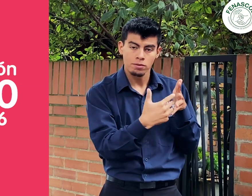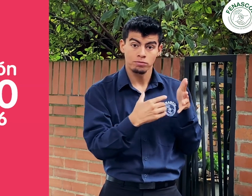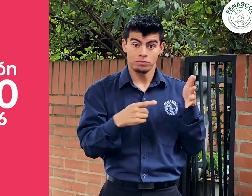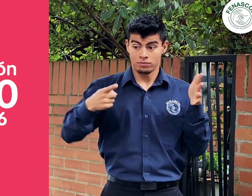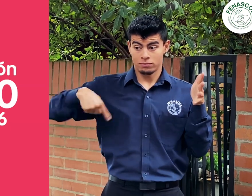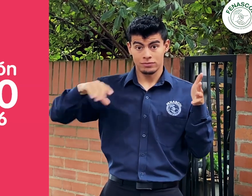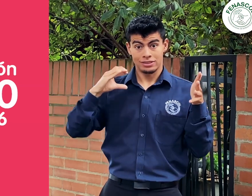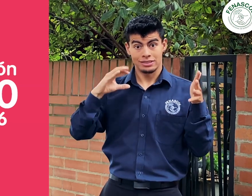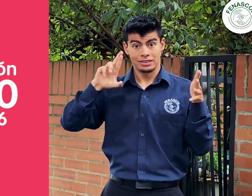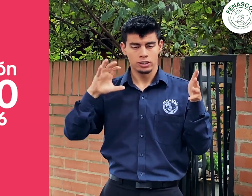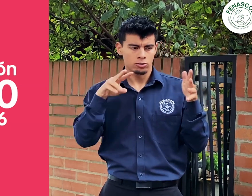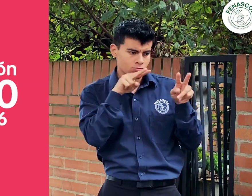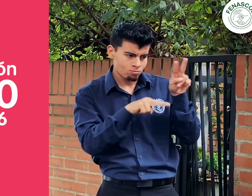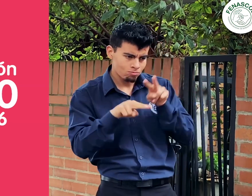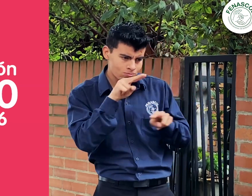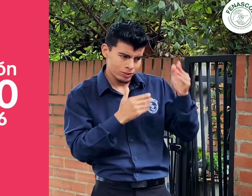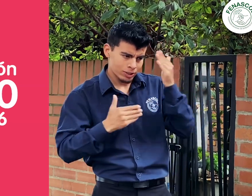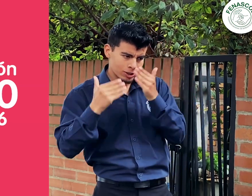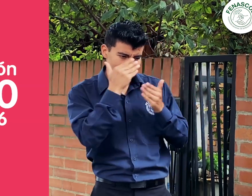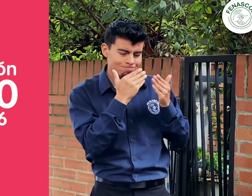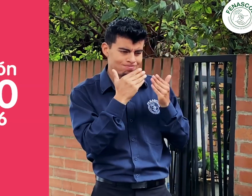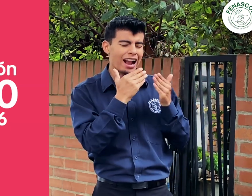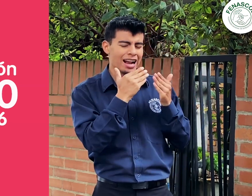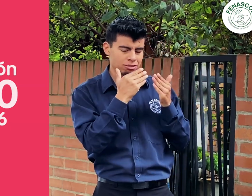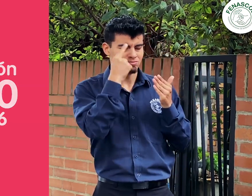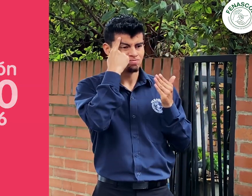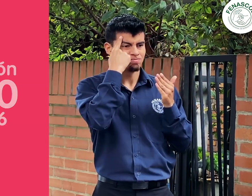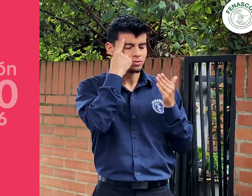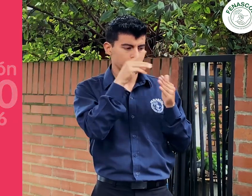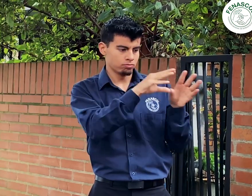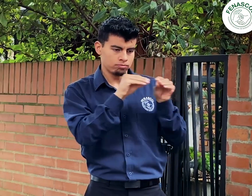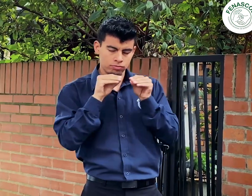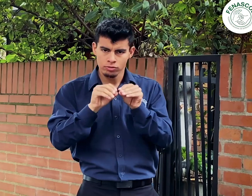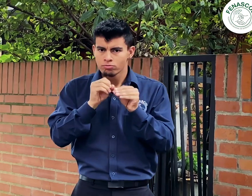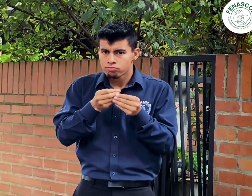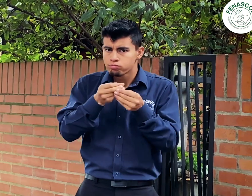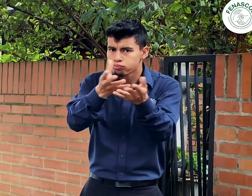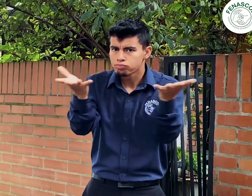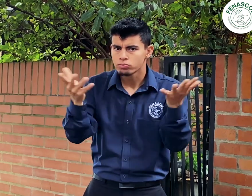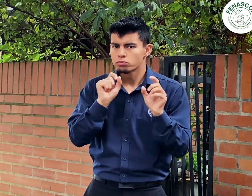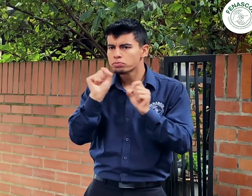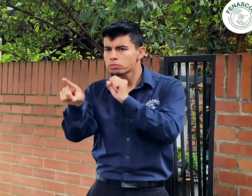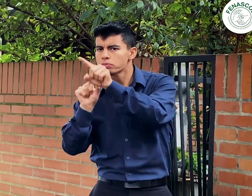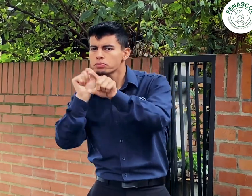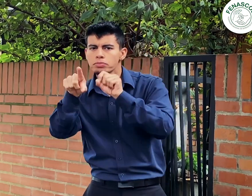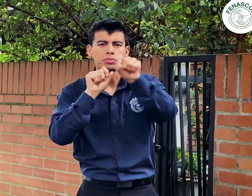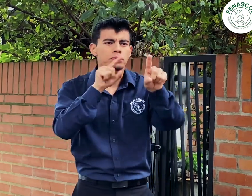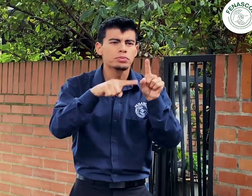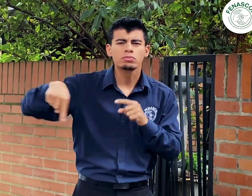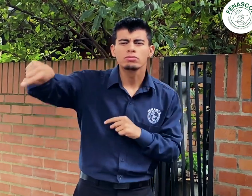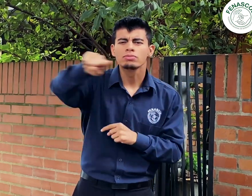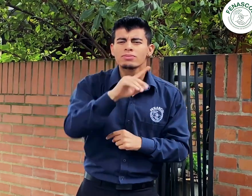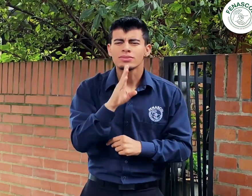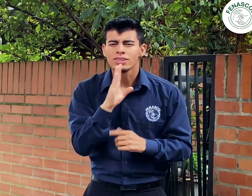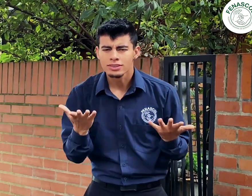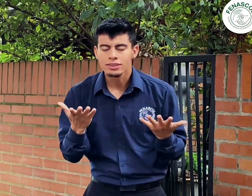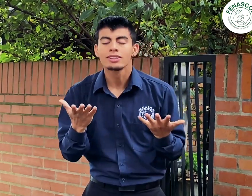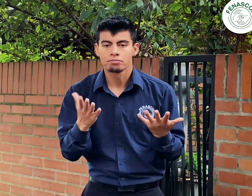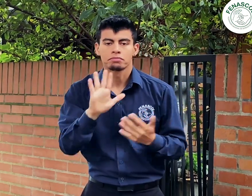del año 2016 y es en relación a esto que la CRC tiene habilitada una encuesta dirigida a las